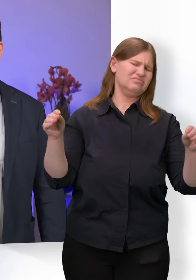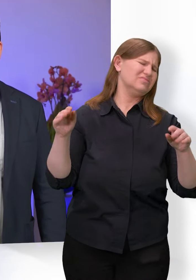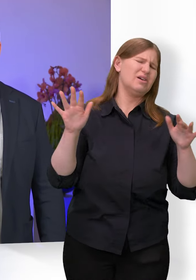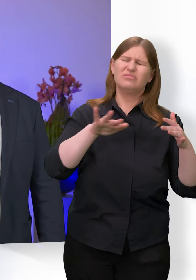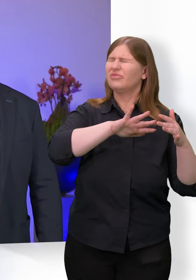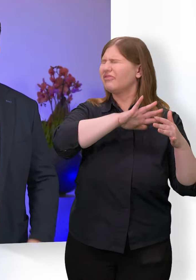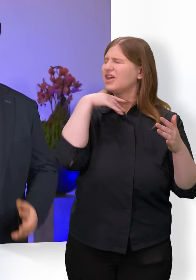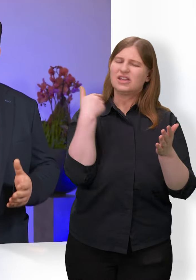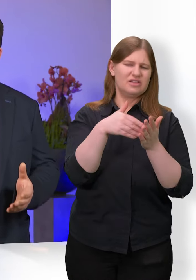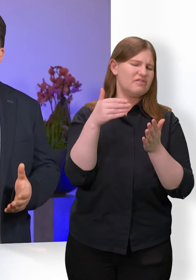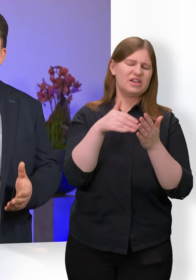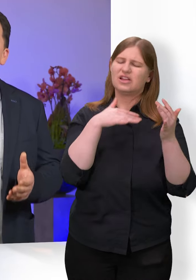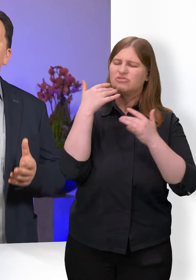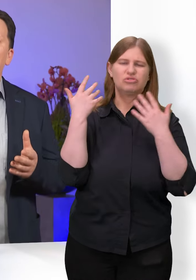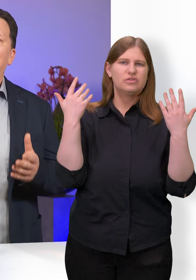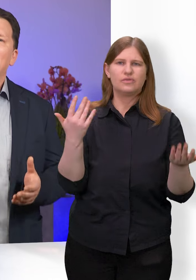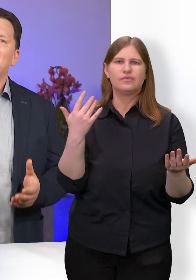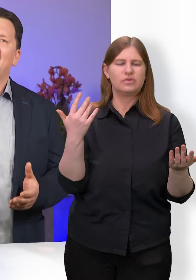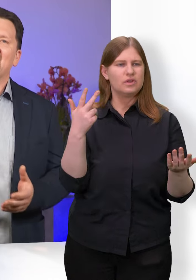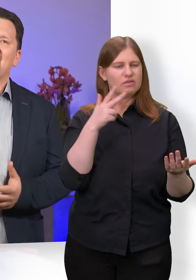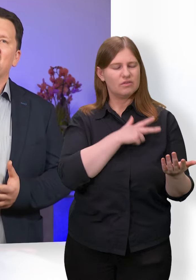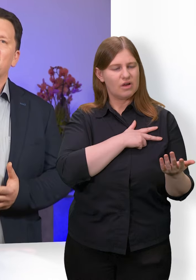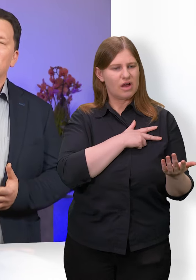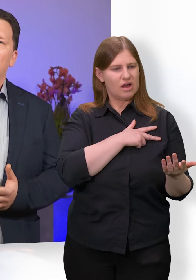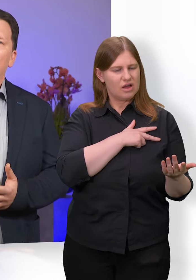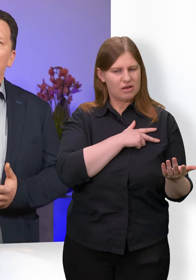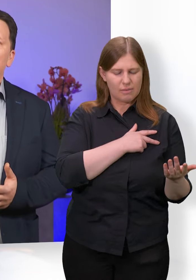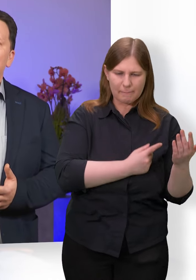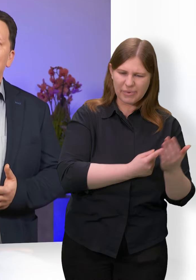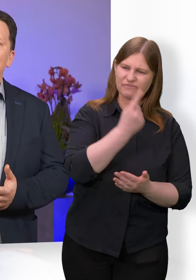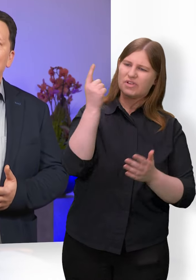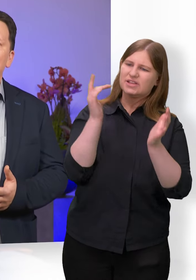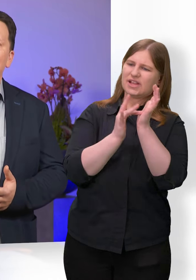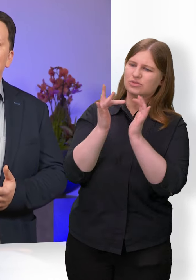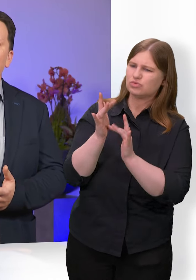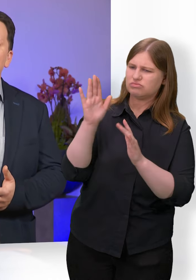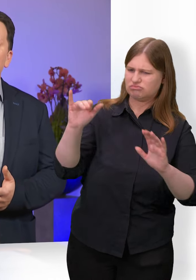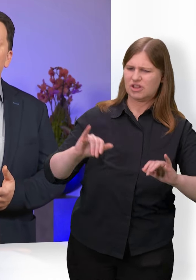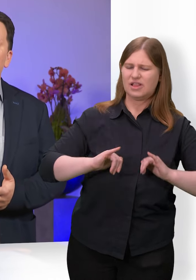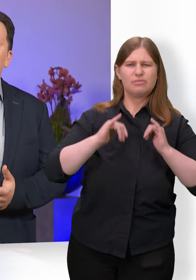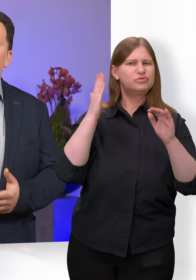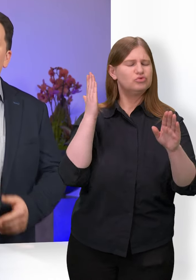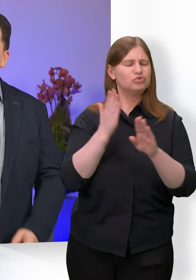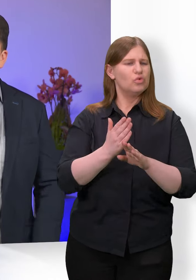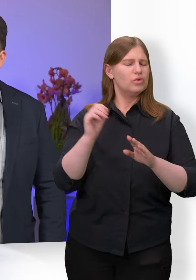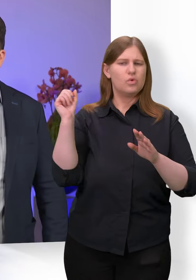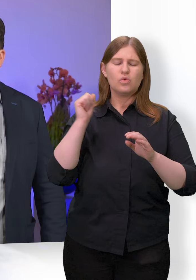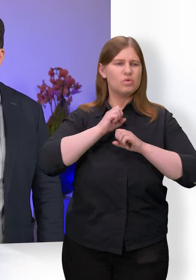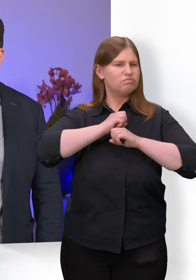Und es ist bemerkenswert, welche Reichweite Jesus schon zu seinen Lebzeiten hatte. Und umso erstaunlicher,